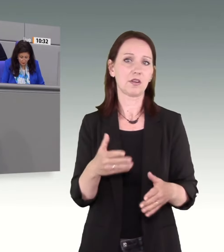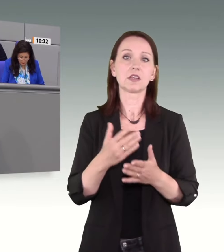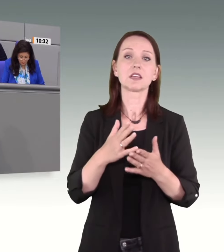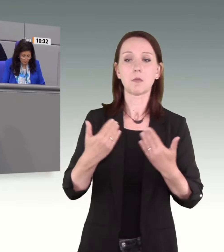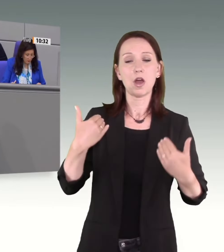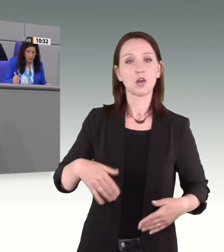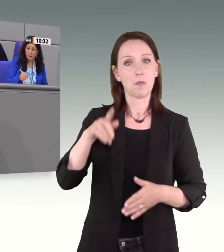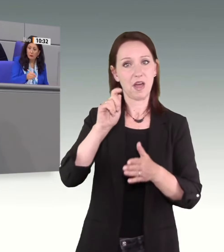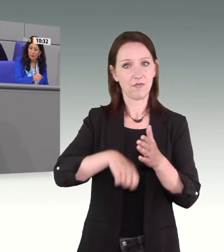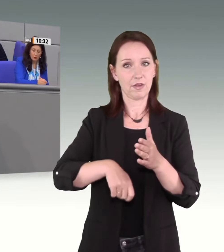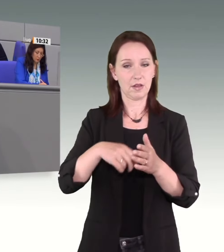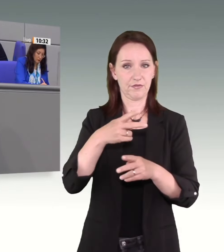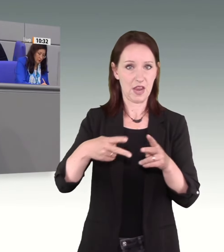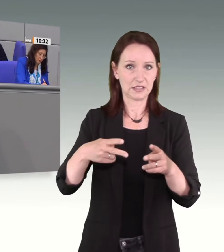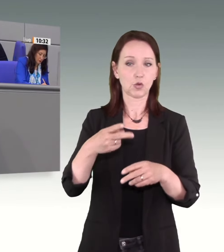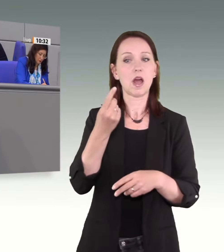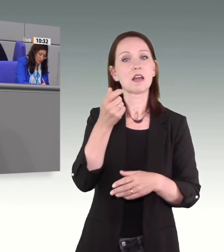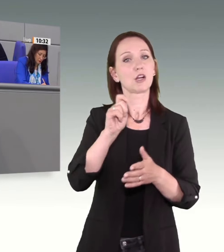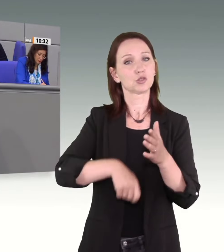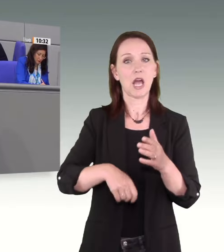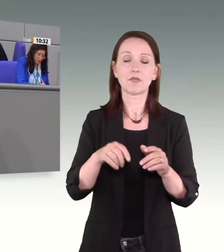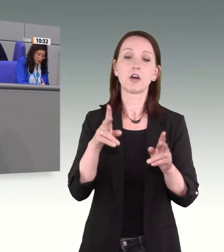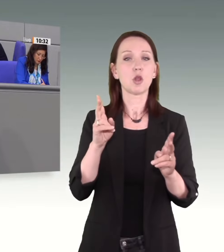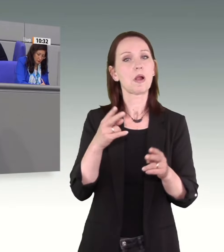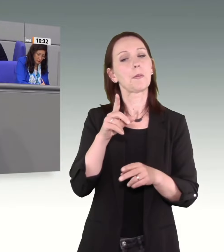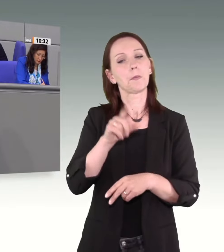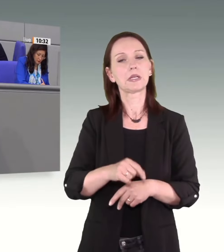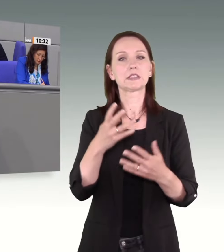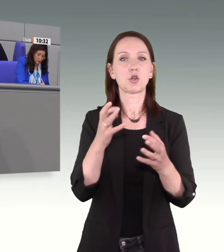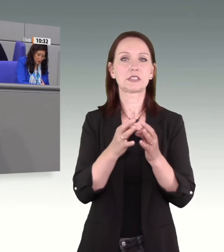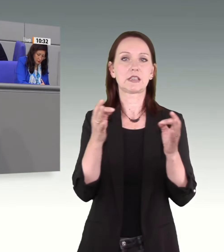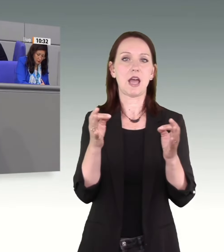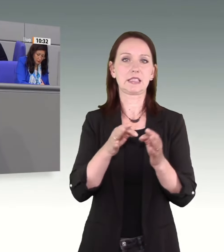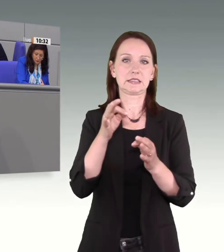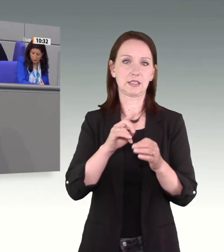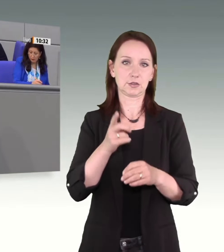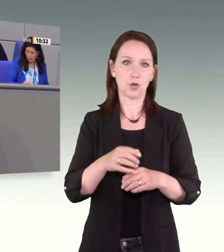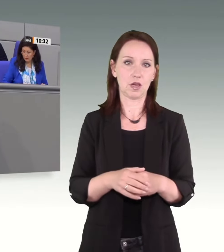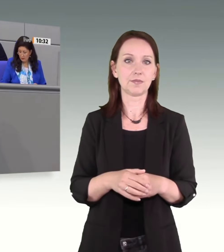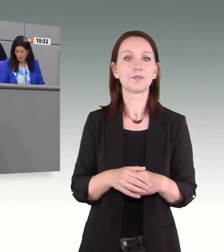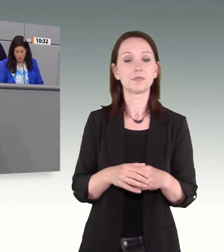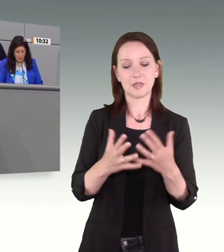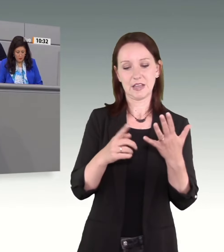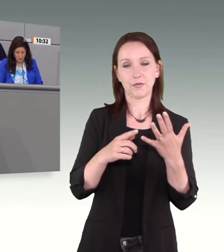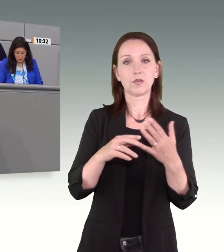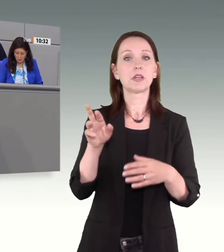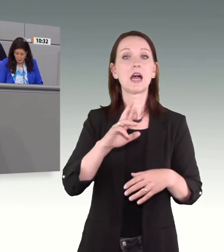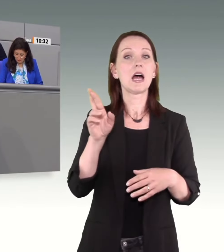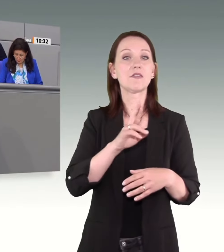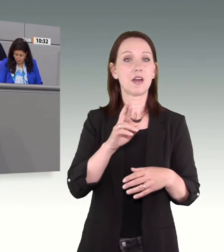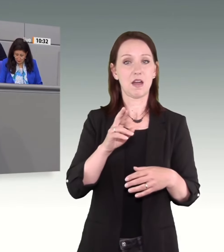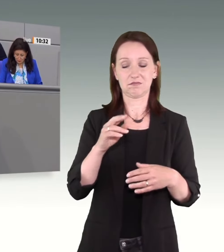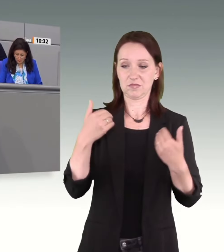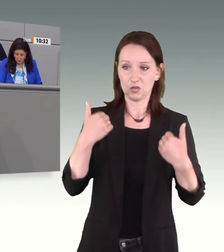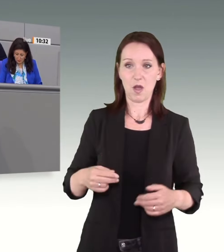90 Tagessätze betragen. Fünftens. Wer eine Körperverletzung mit einer Schusswaffe oder einem Messer verübt,